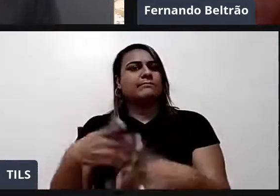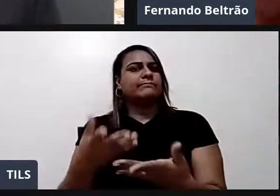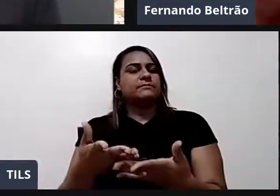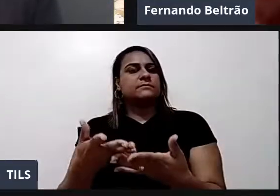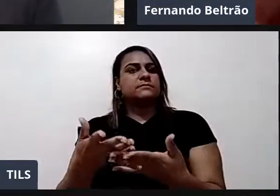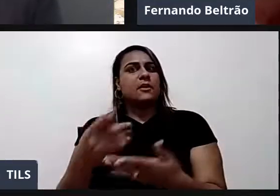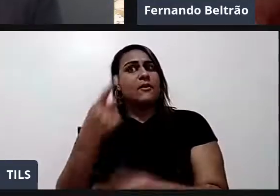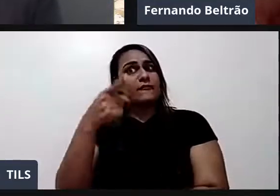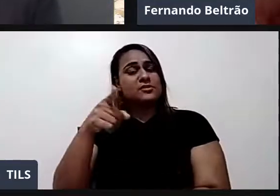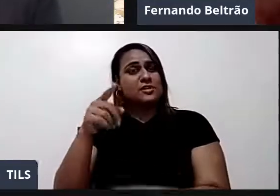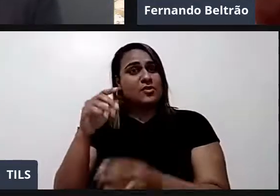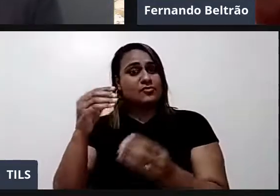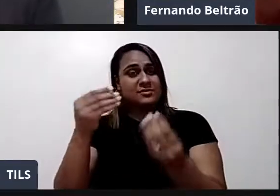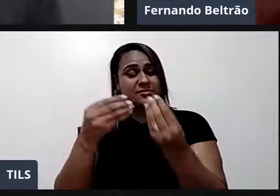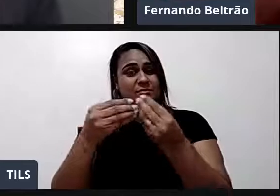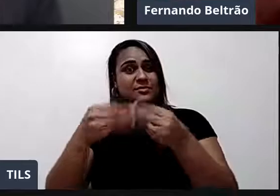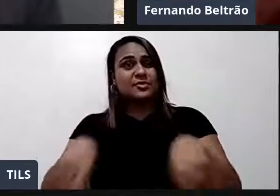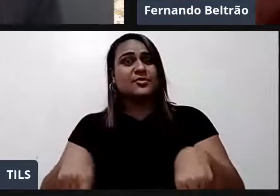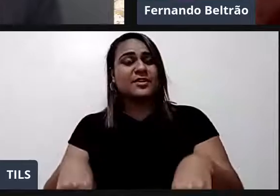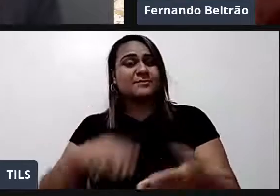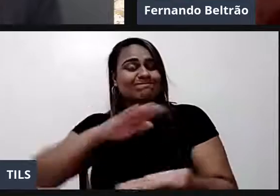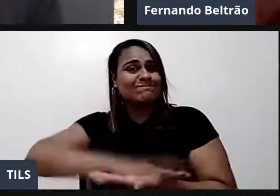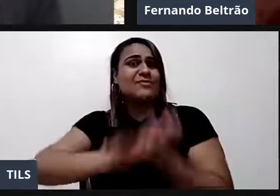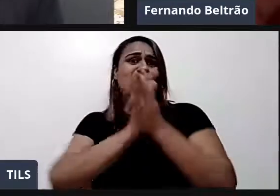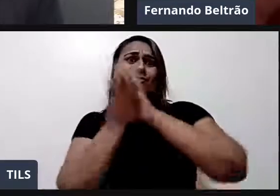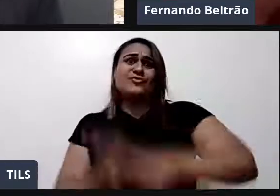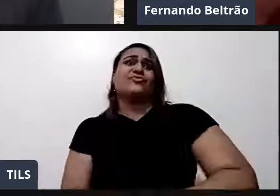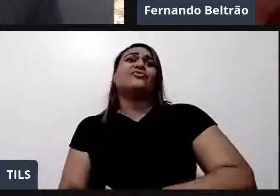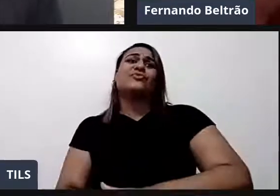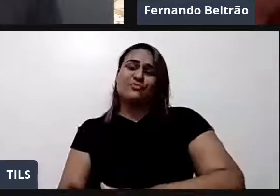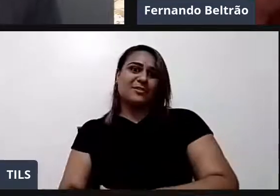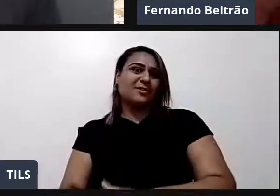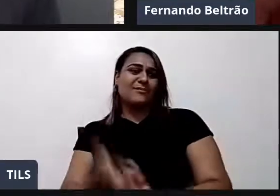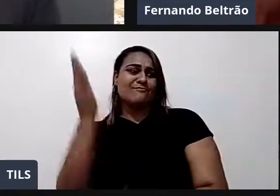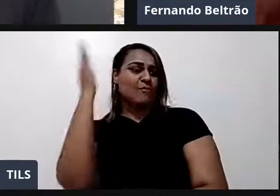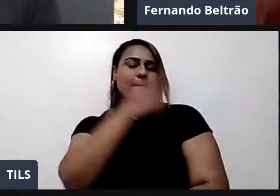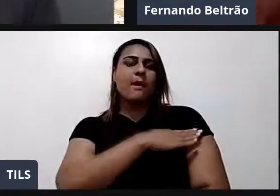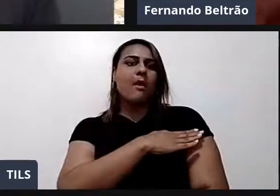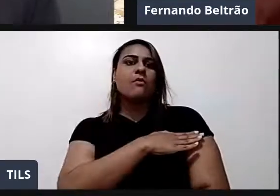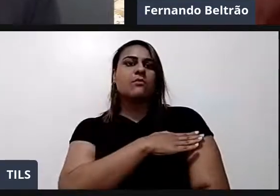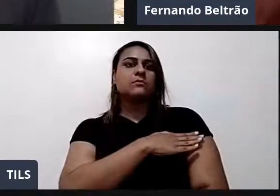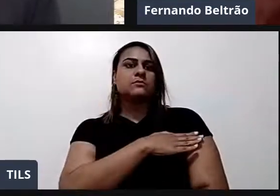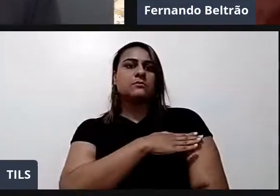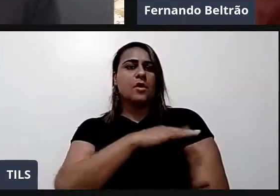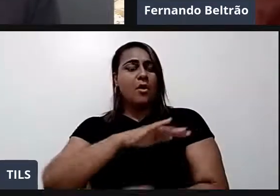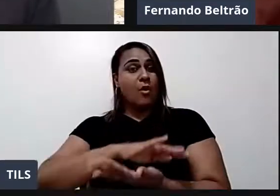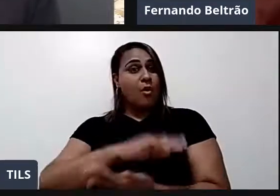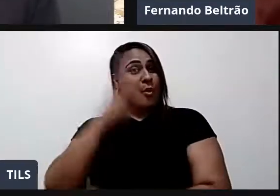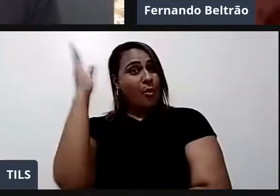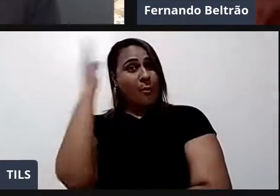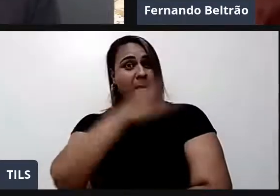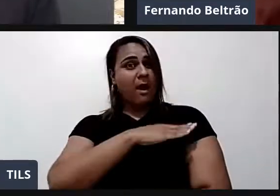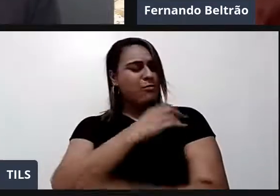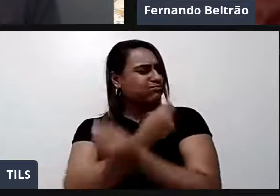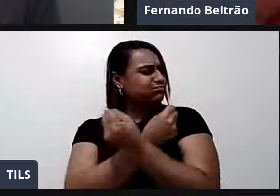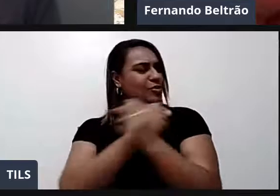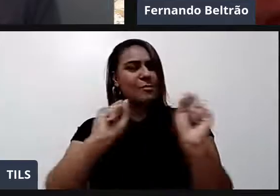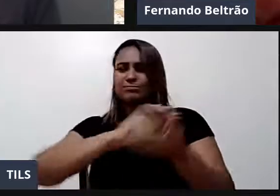Veja que coisa importante. O mal, ele é indestrutível. Se fosse possível acabar